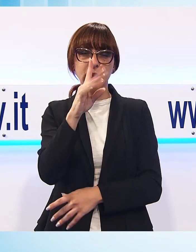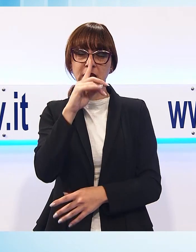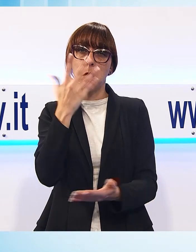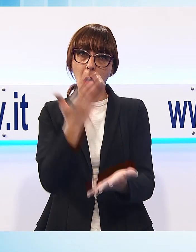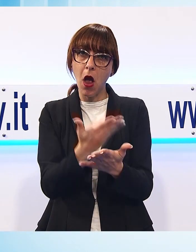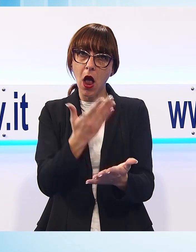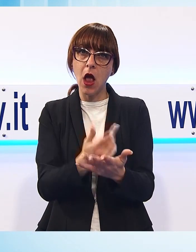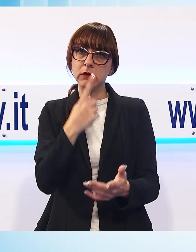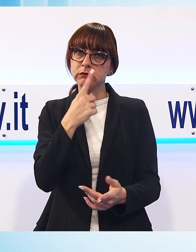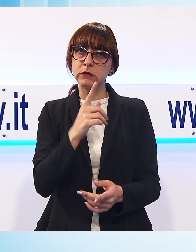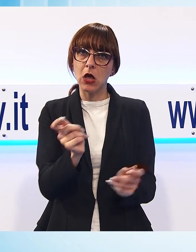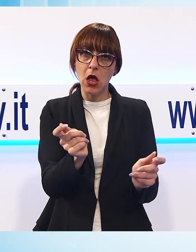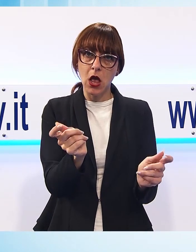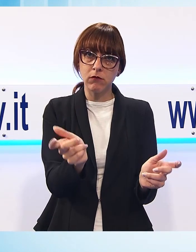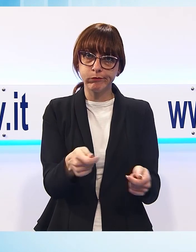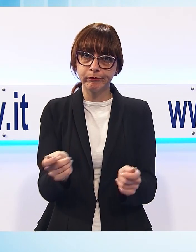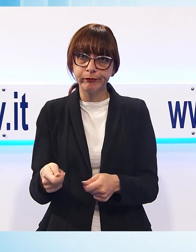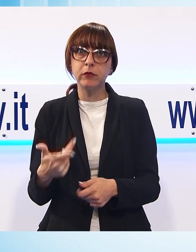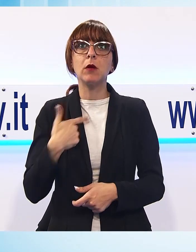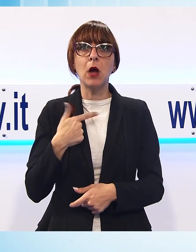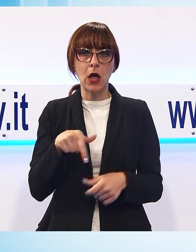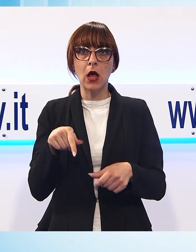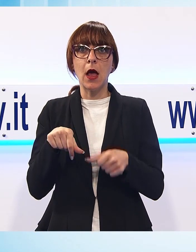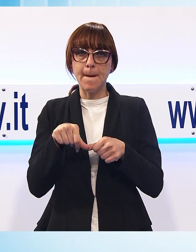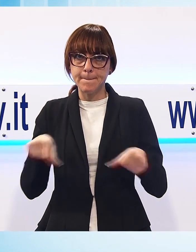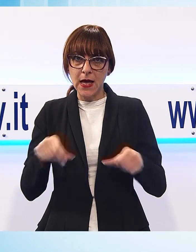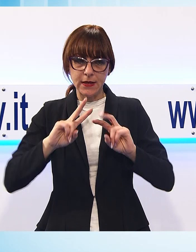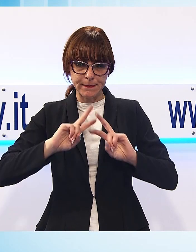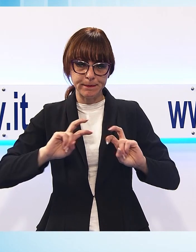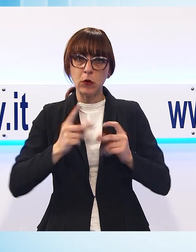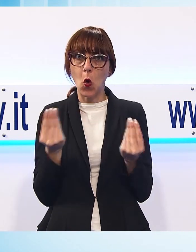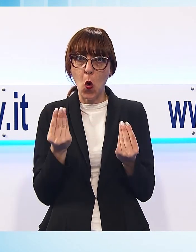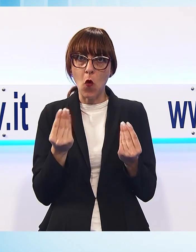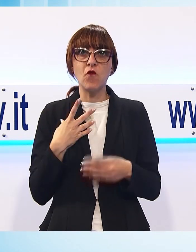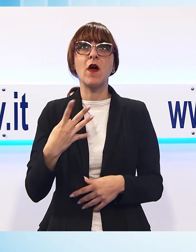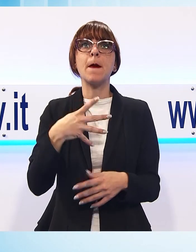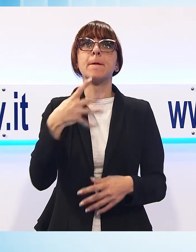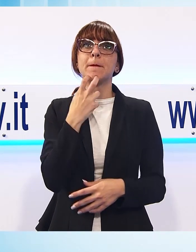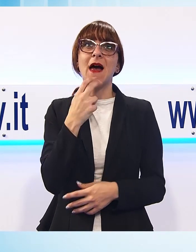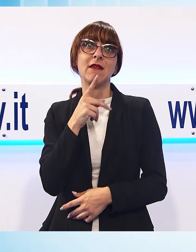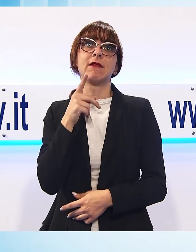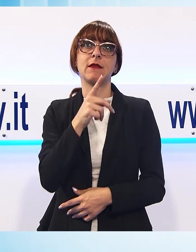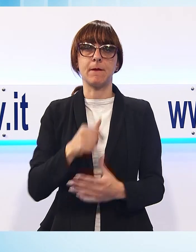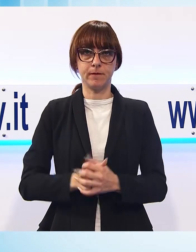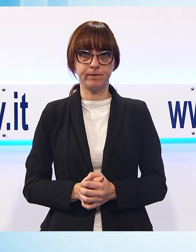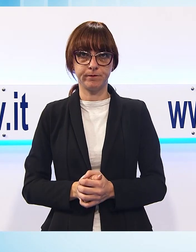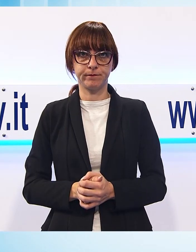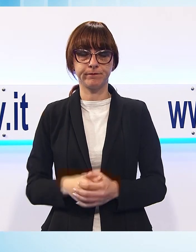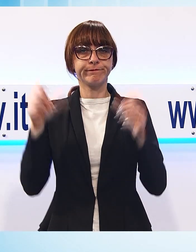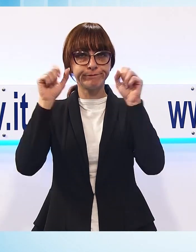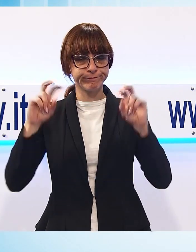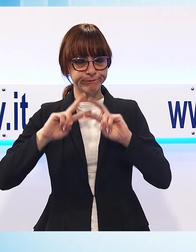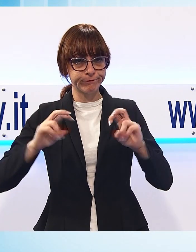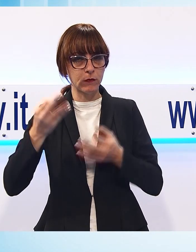sopralluoghi e facendo base a Massa. L'operazione, condotta dal nucleo investigativo del comando di Lucca e coordinata dalla procura